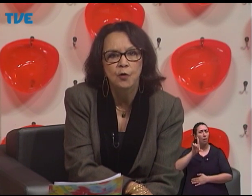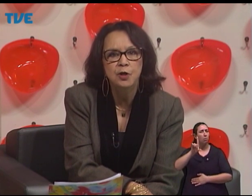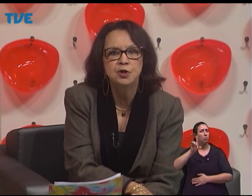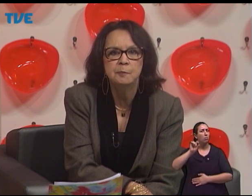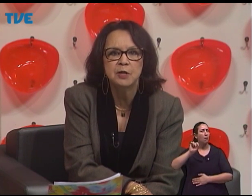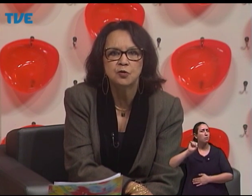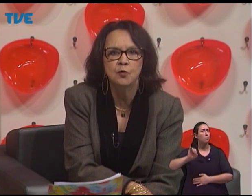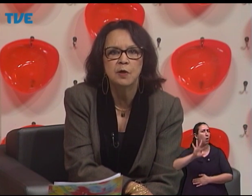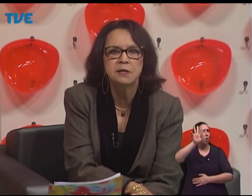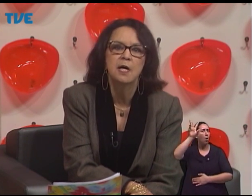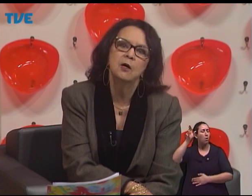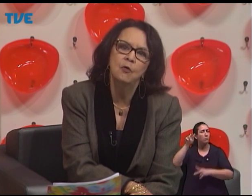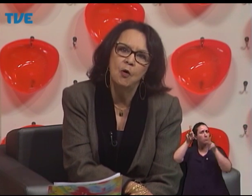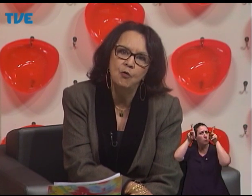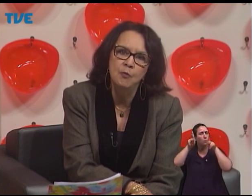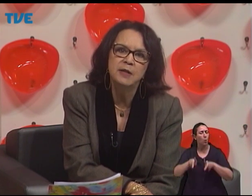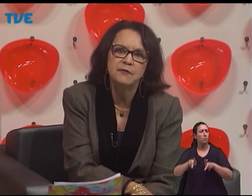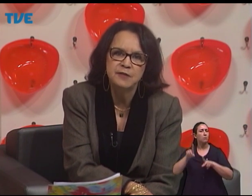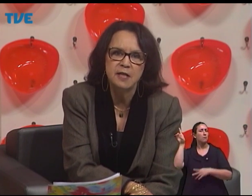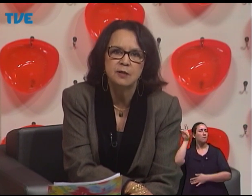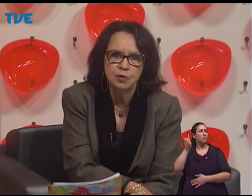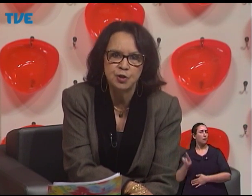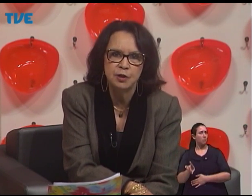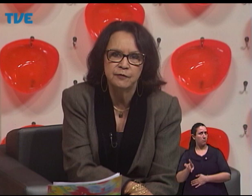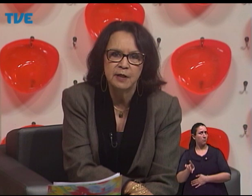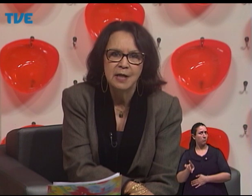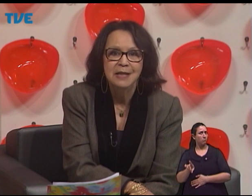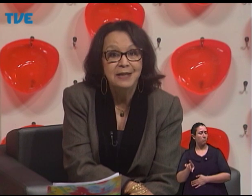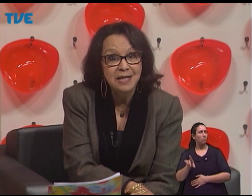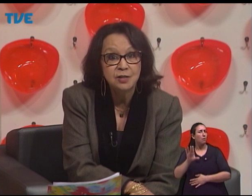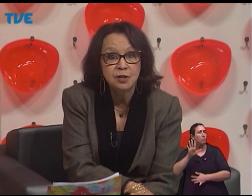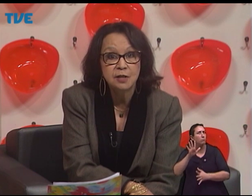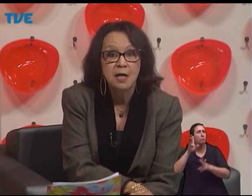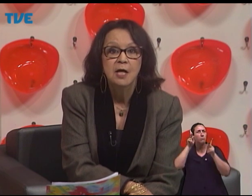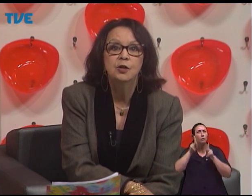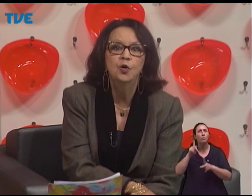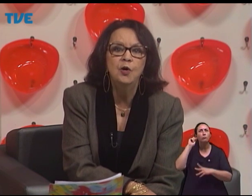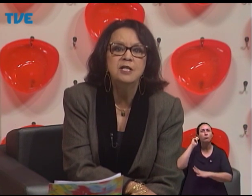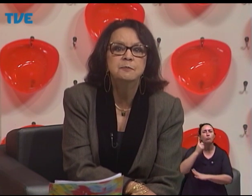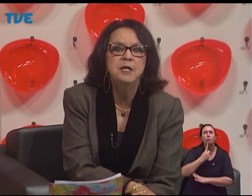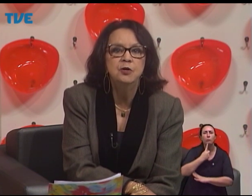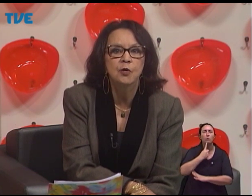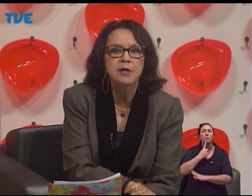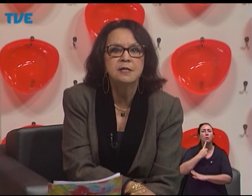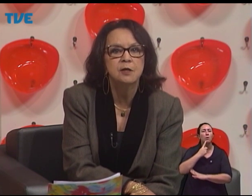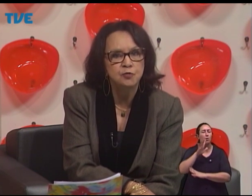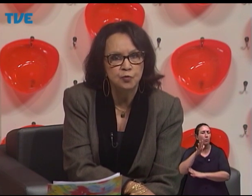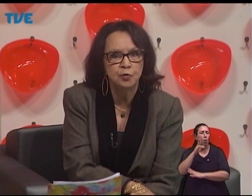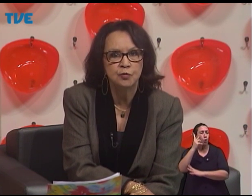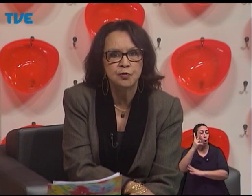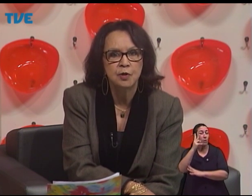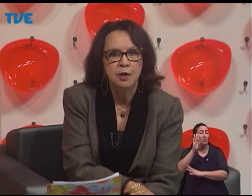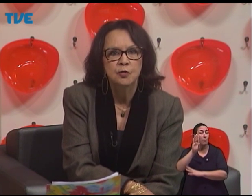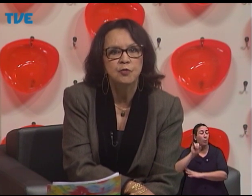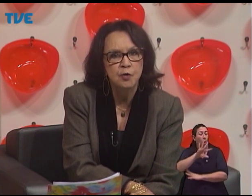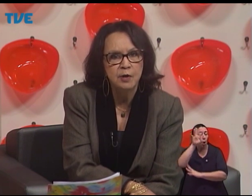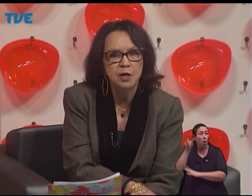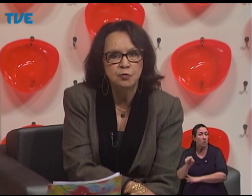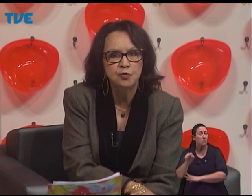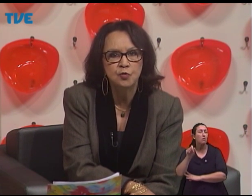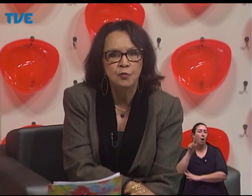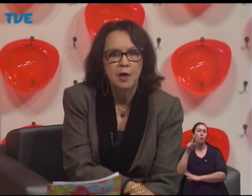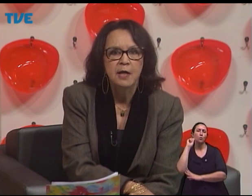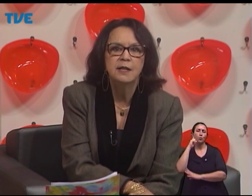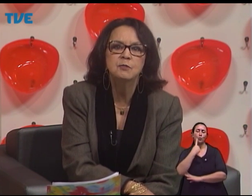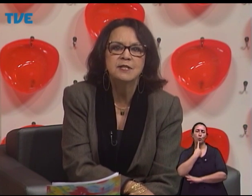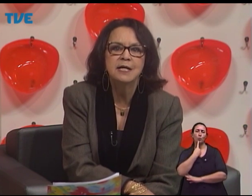milhões de pessoas com alguma deficiência auditiva. Destes, 2 bilhões são surdos. No Rio